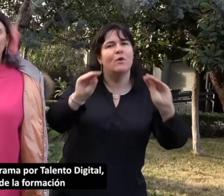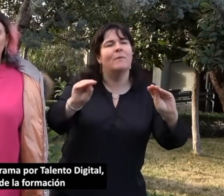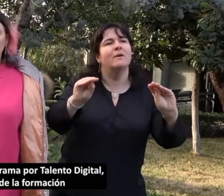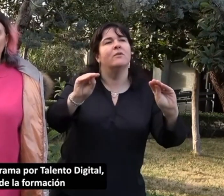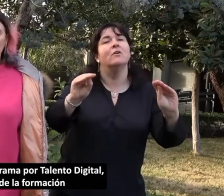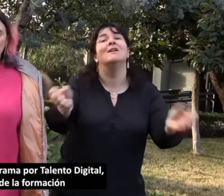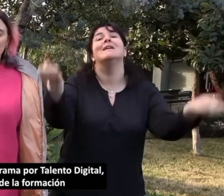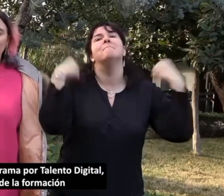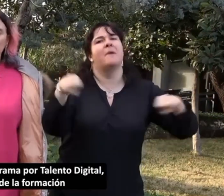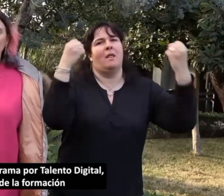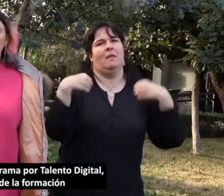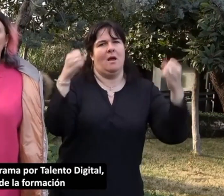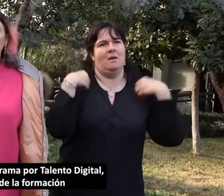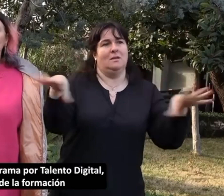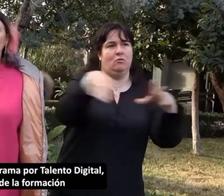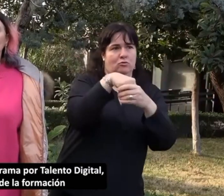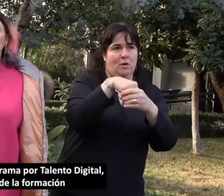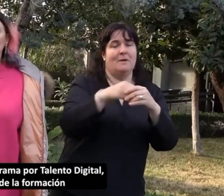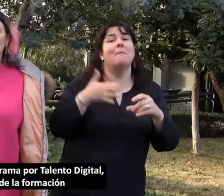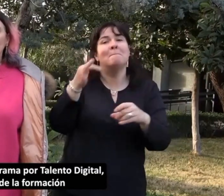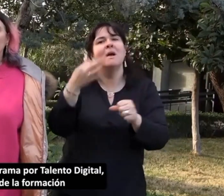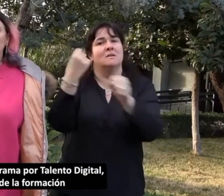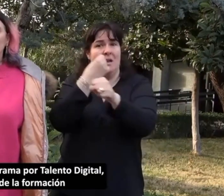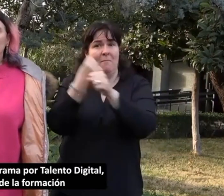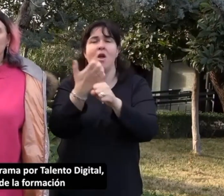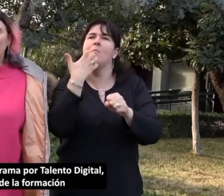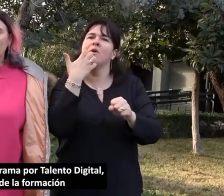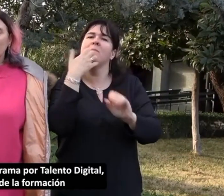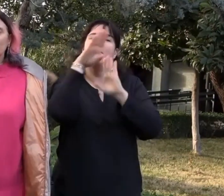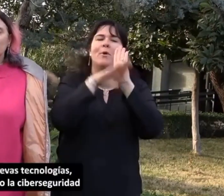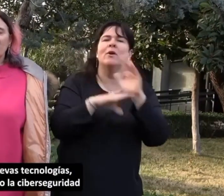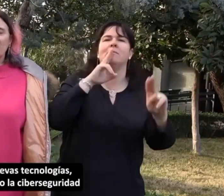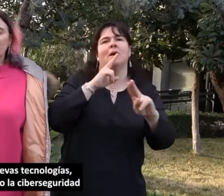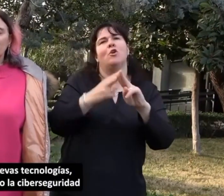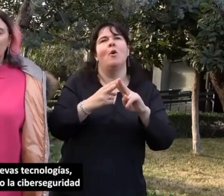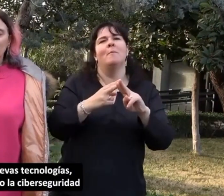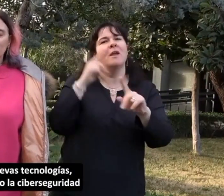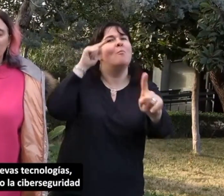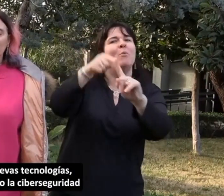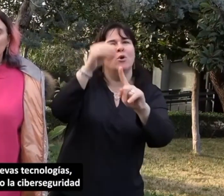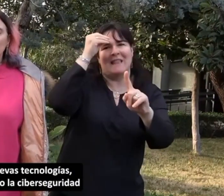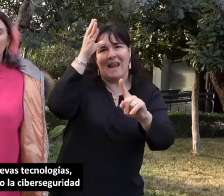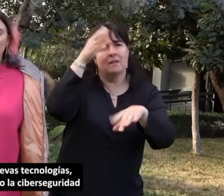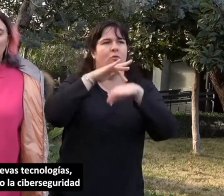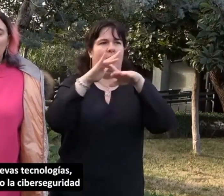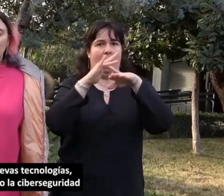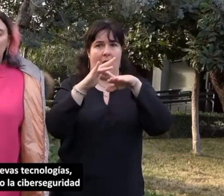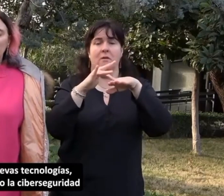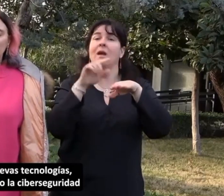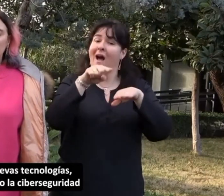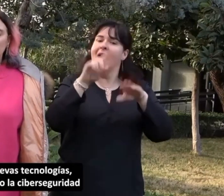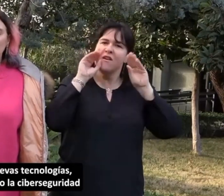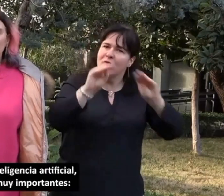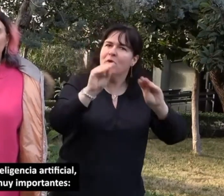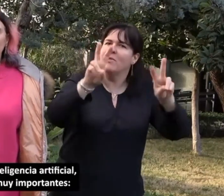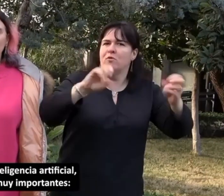prácticas inclusivas y empleo, como el programa por talento digital, donde la formación en nuevas tecnologías, como